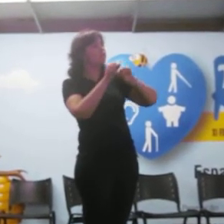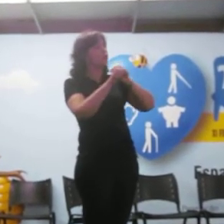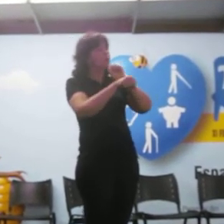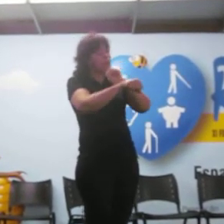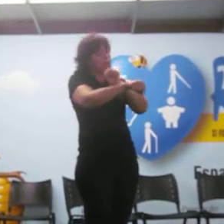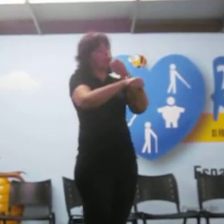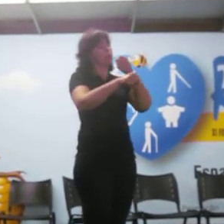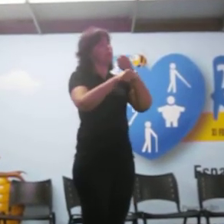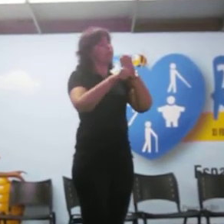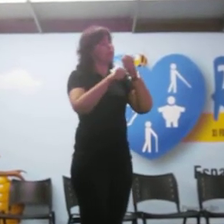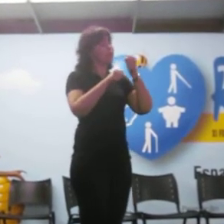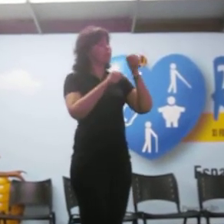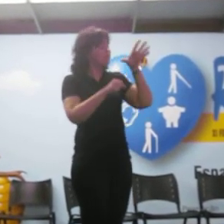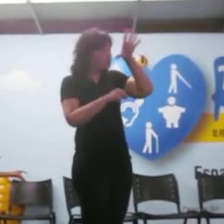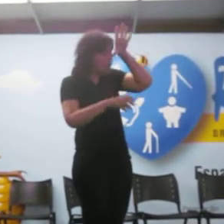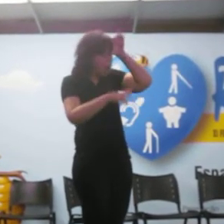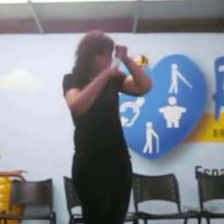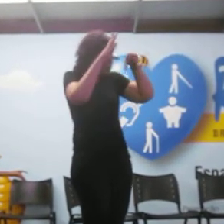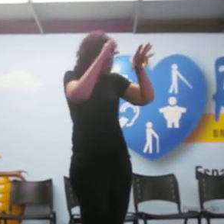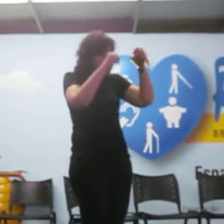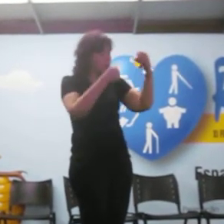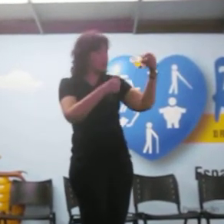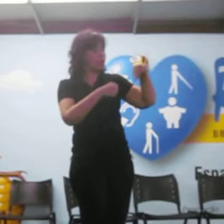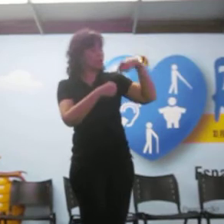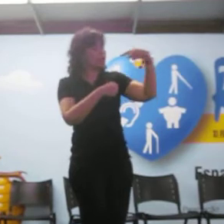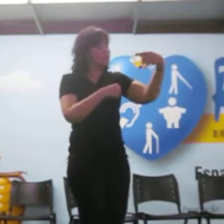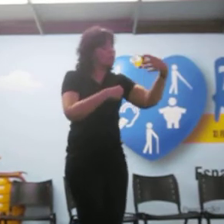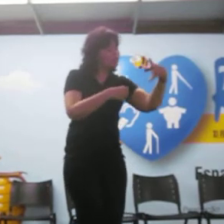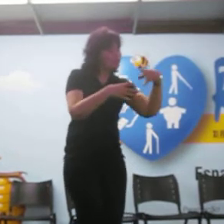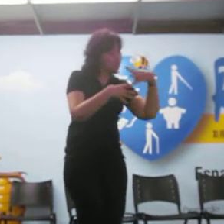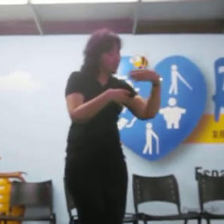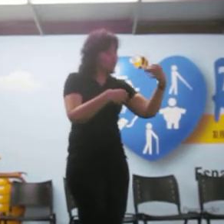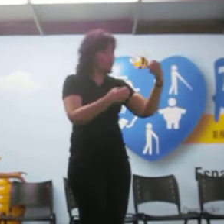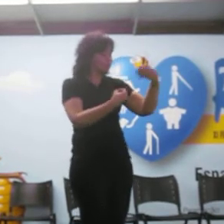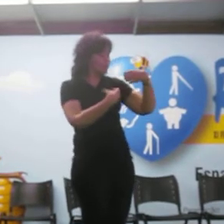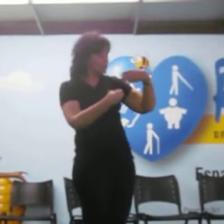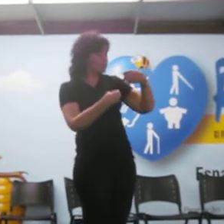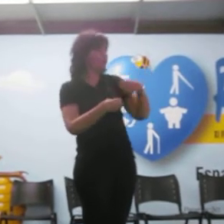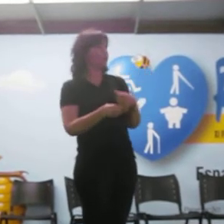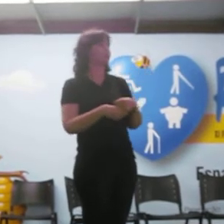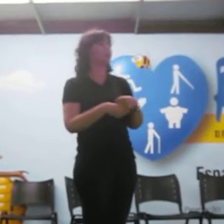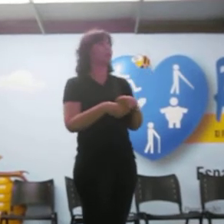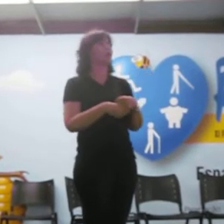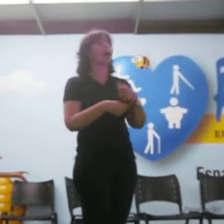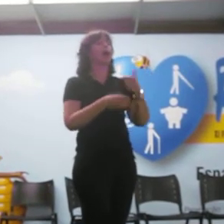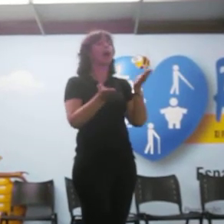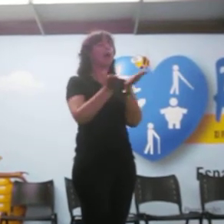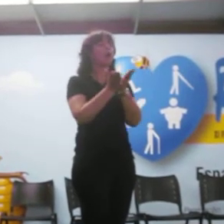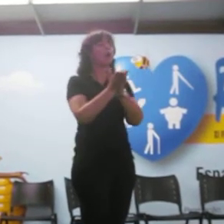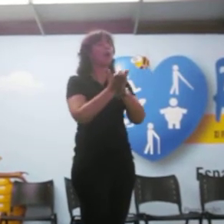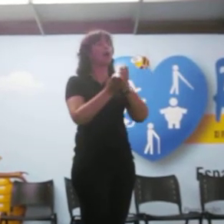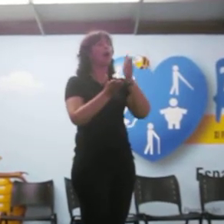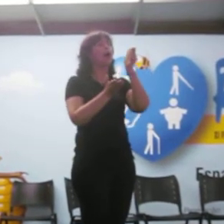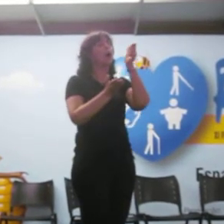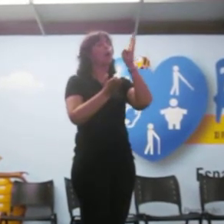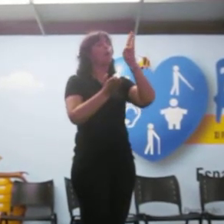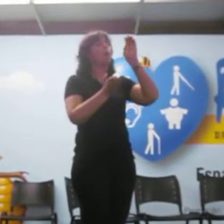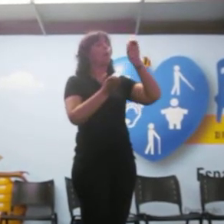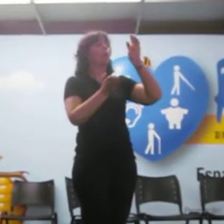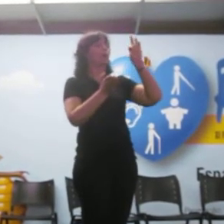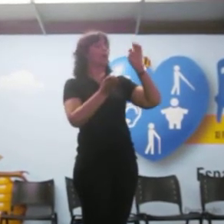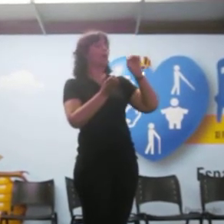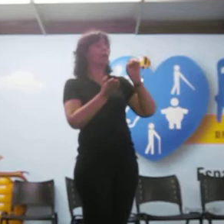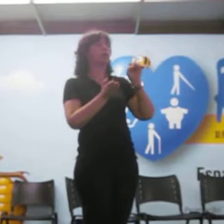Eu aprendi com meu tio, que aprendeu com o pai dele e assim vai A Botec vem já, nesse tempo